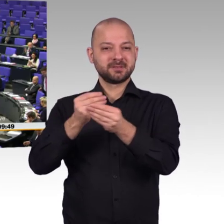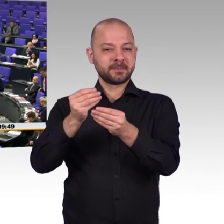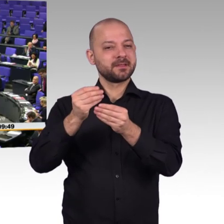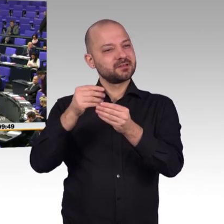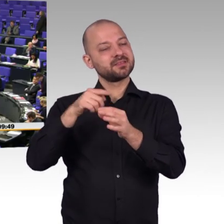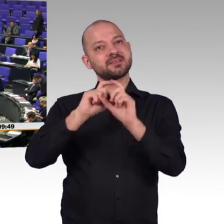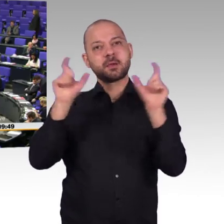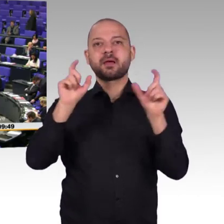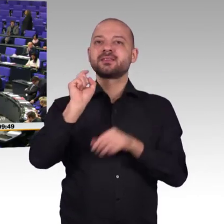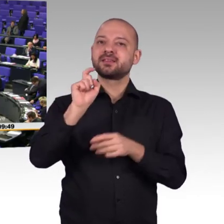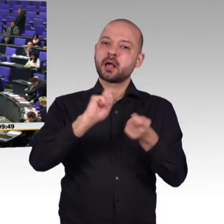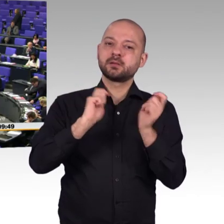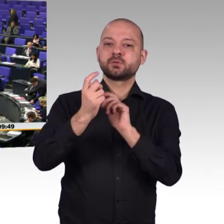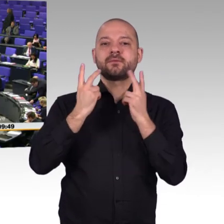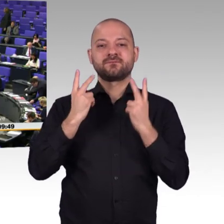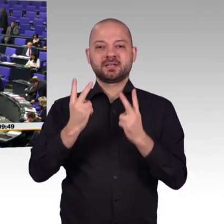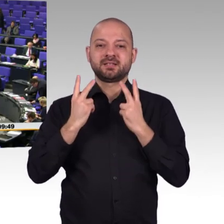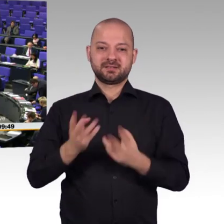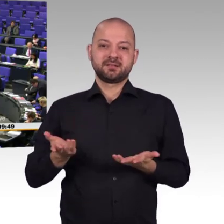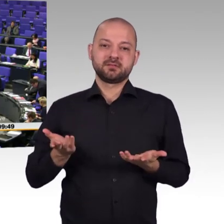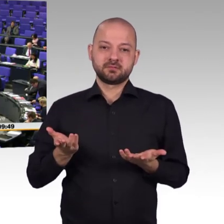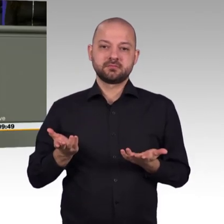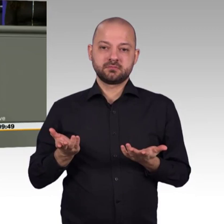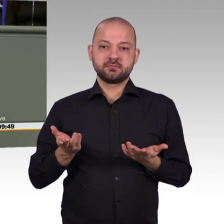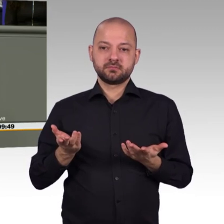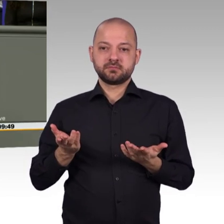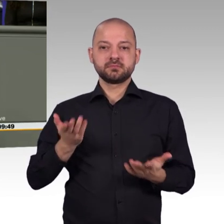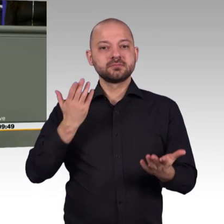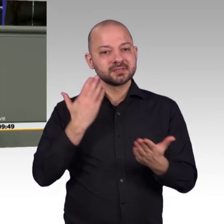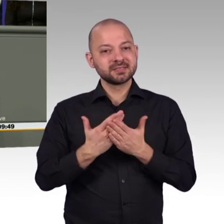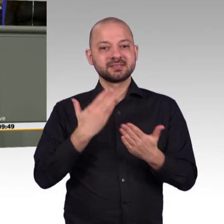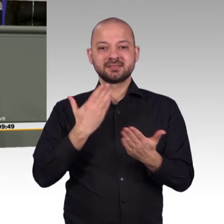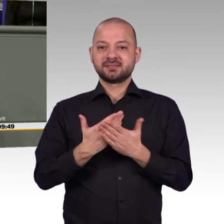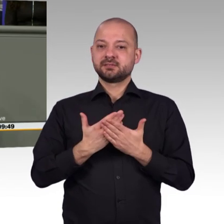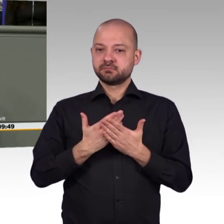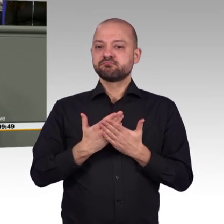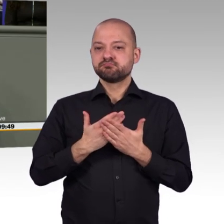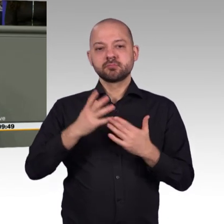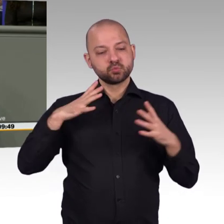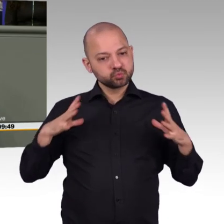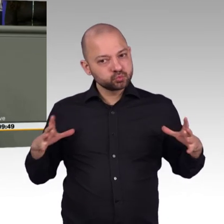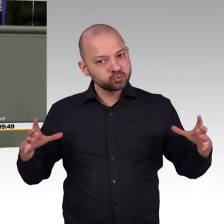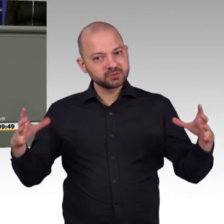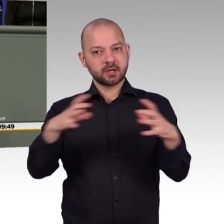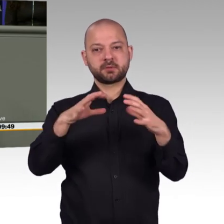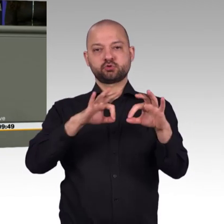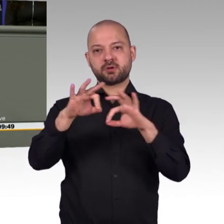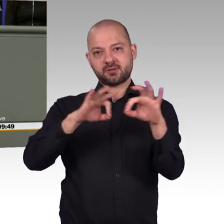Ganz klar für uns als Sozialdemokratinnen und Sozialdemokraten ist da ein Bereich, der sticht sofort ins Auge. Das ist die